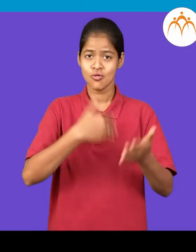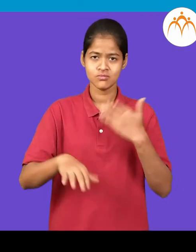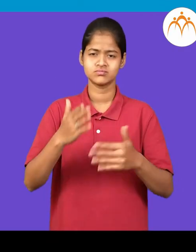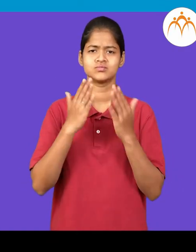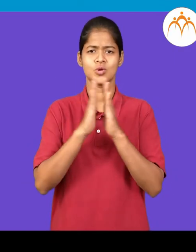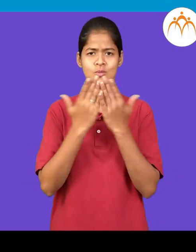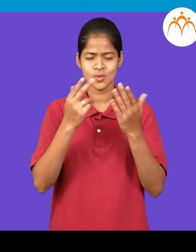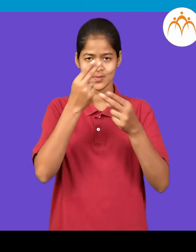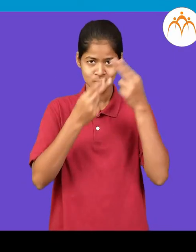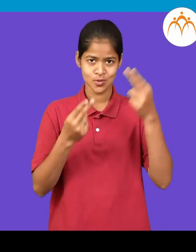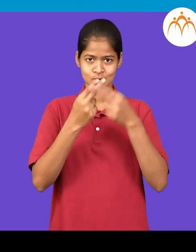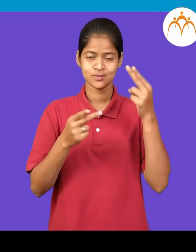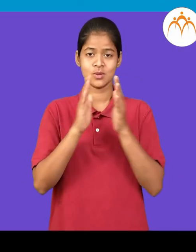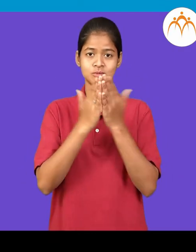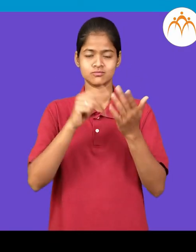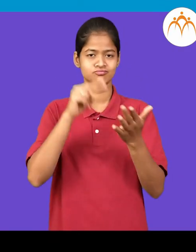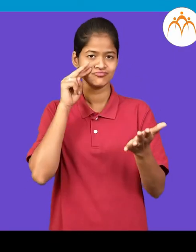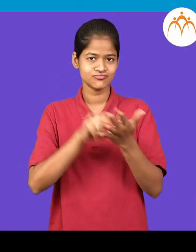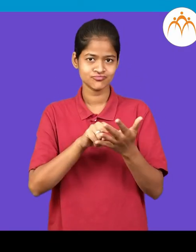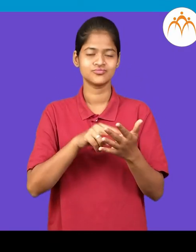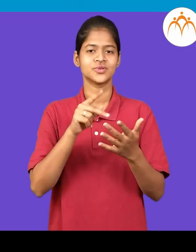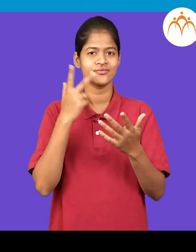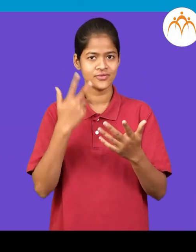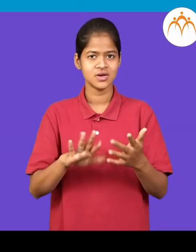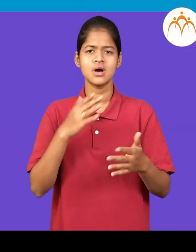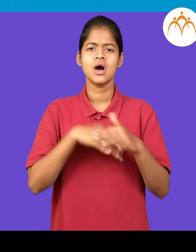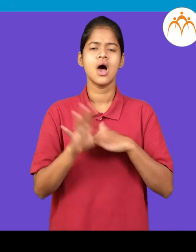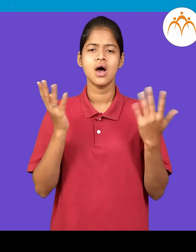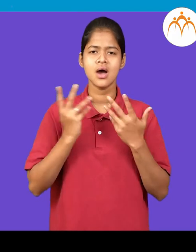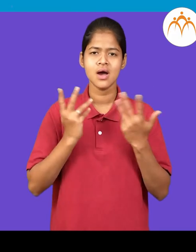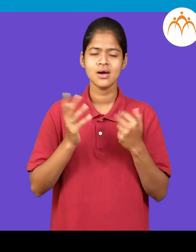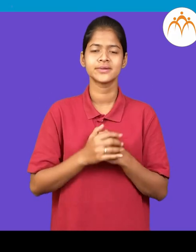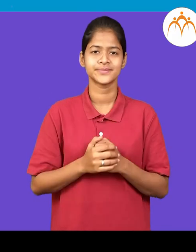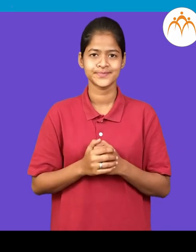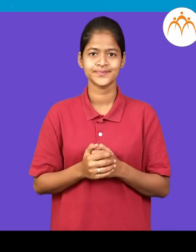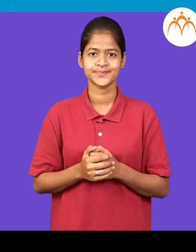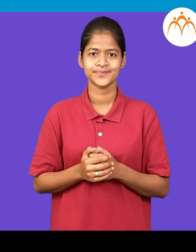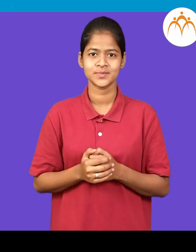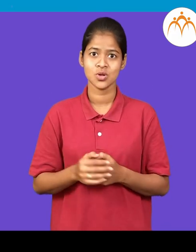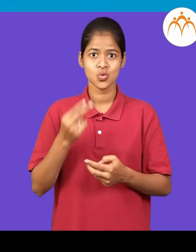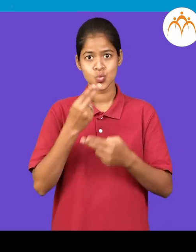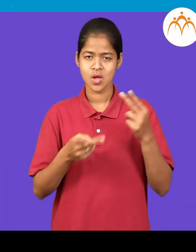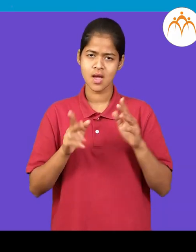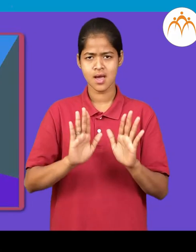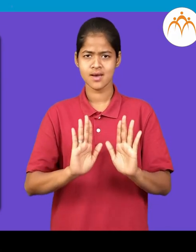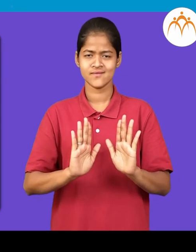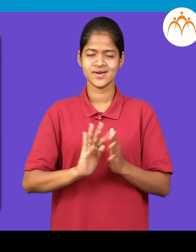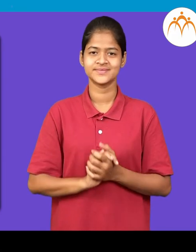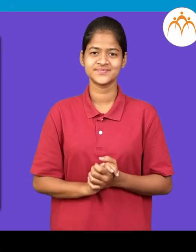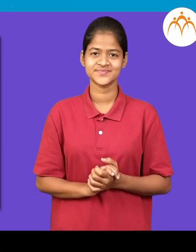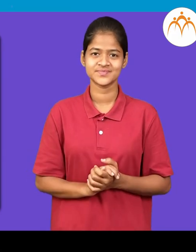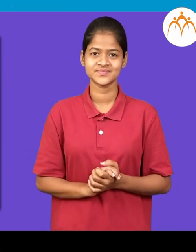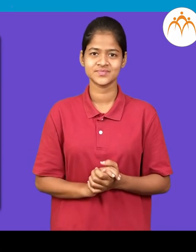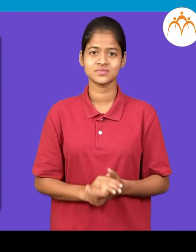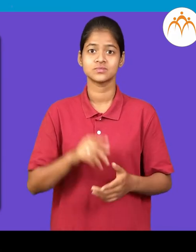तुम्ही गोष्टीनची पुस्तके बहितली आहेत ना? काय का रस्त या पुस्तकात? गोष्टत